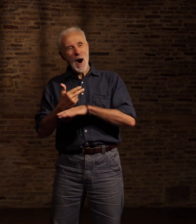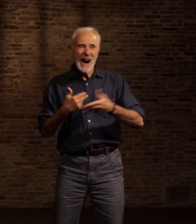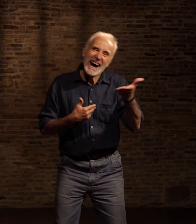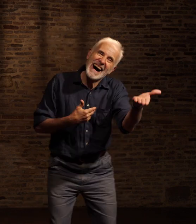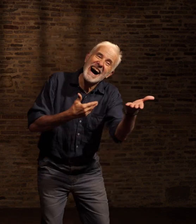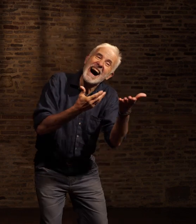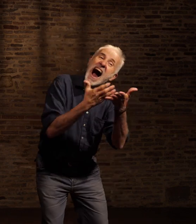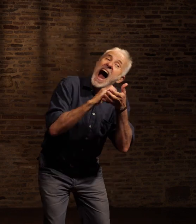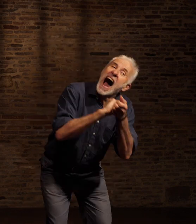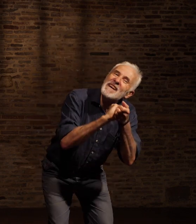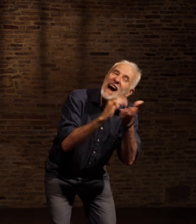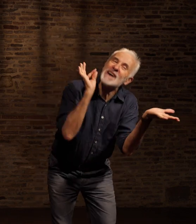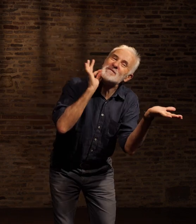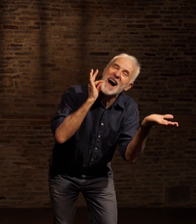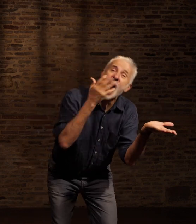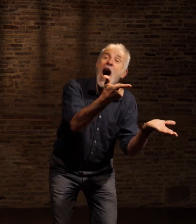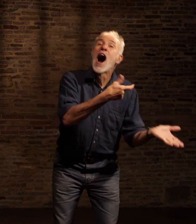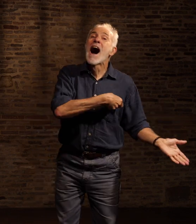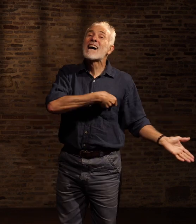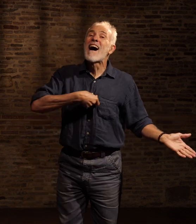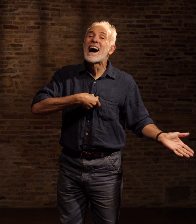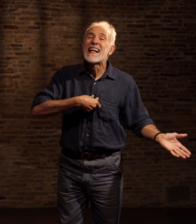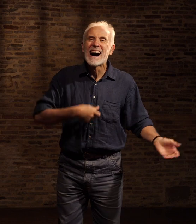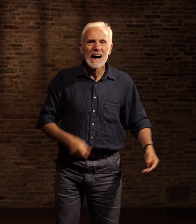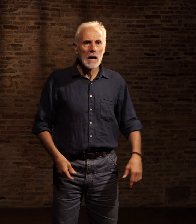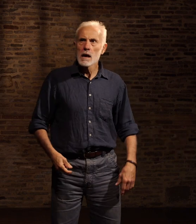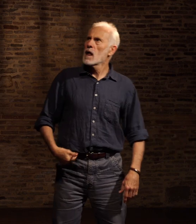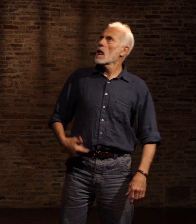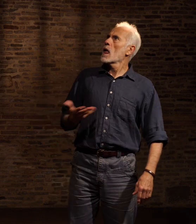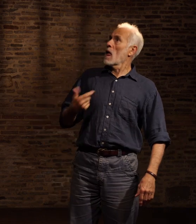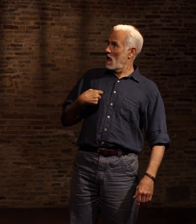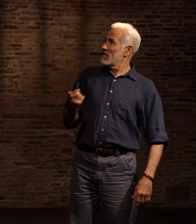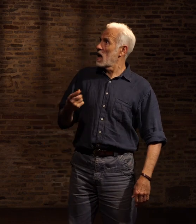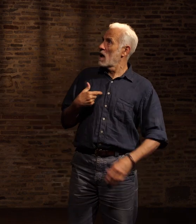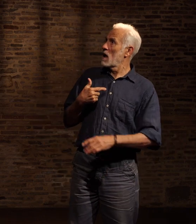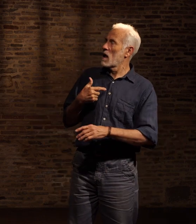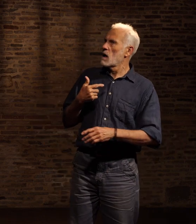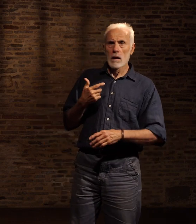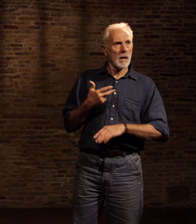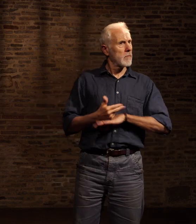Mamsel Carter Bureau ? Mais putain, mais il'y pas de bureau, mec